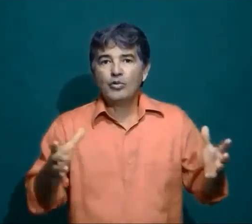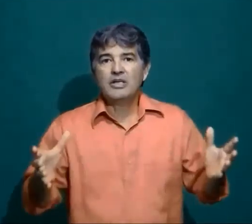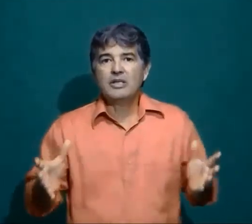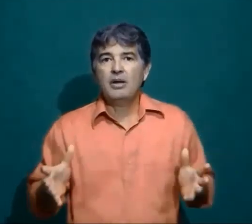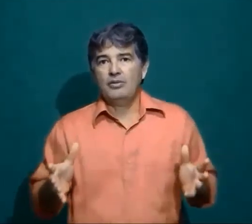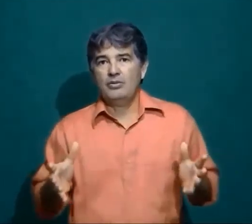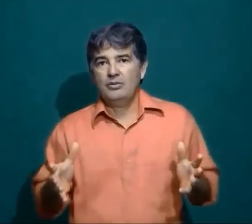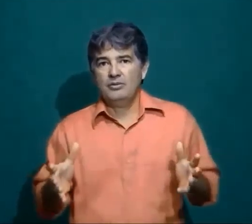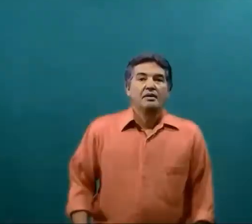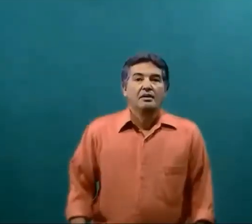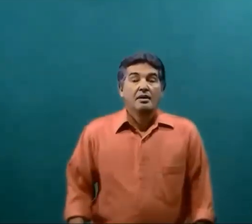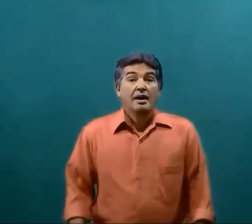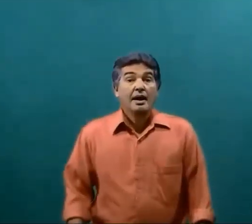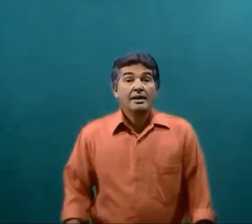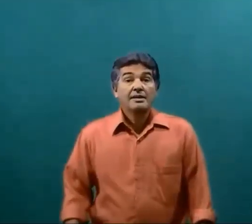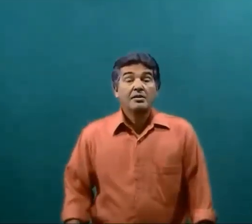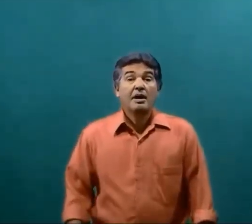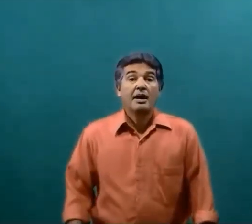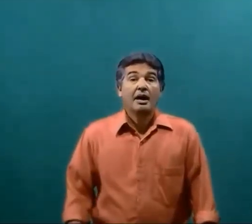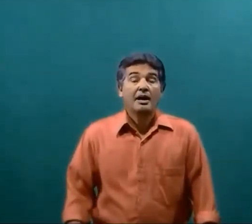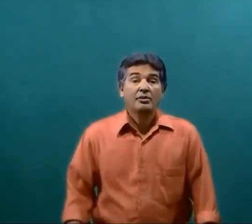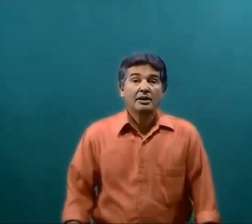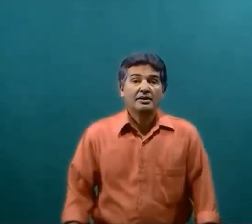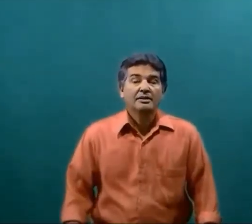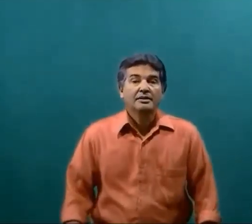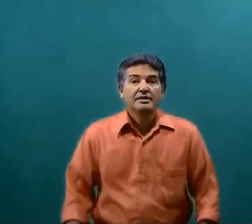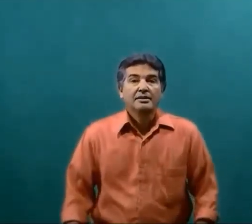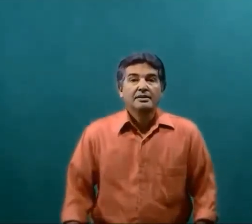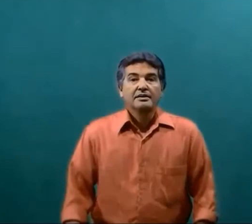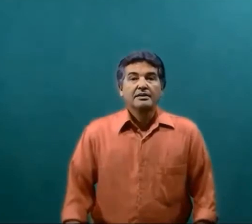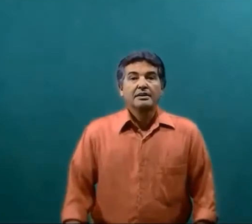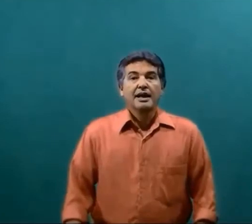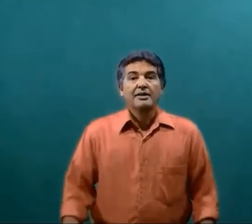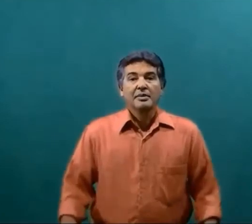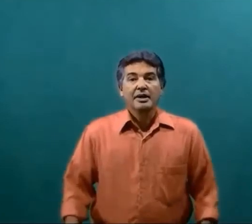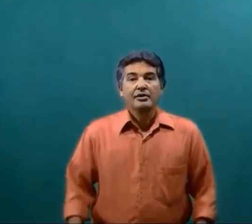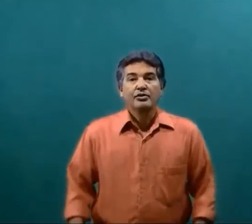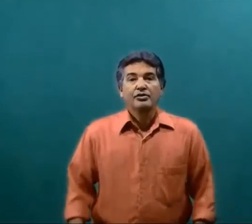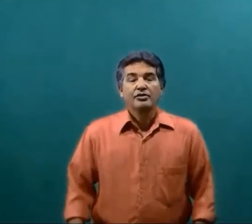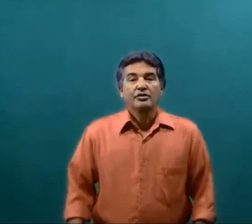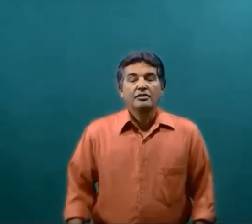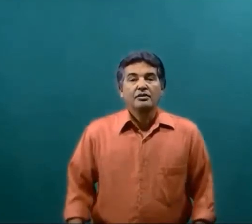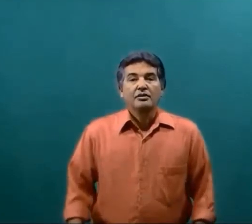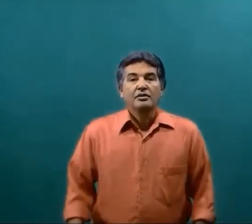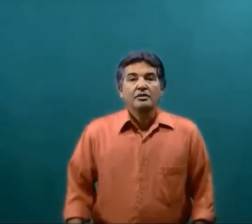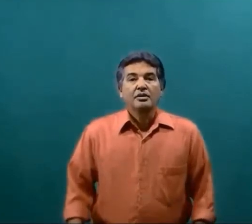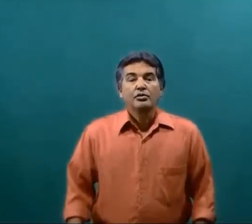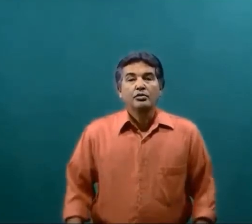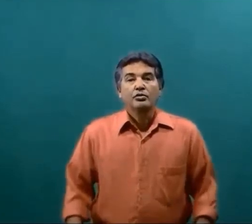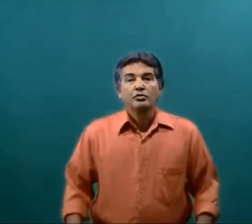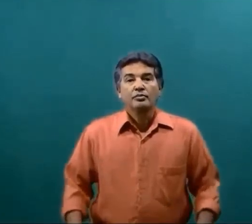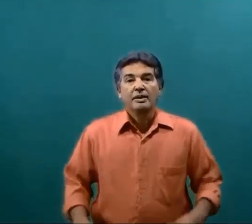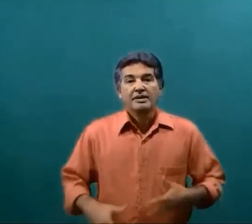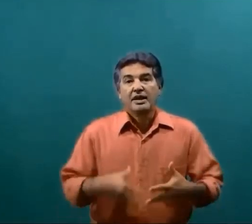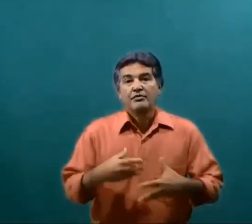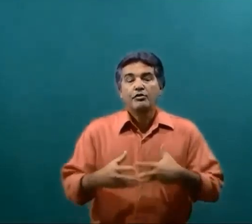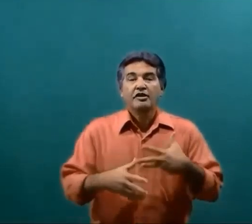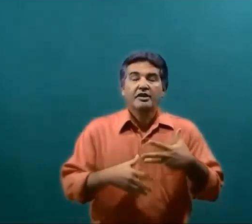no conhecimento Em relação a aula De alimentos Eu passei a envolver